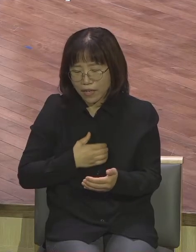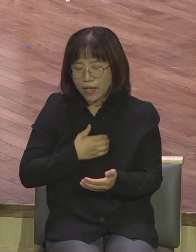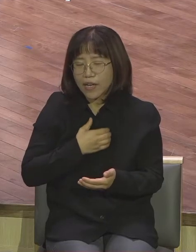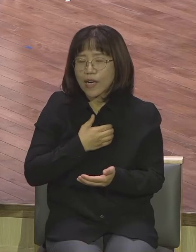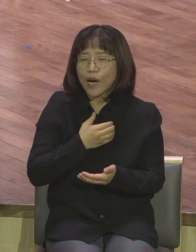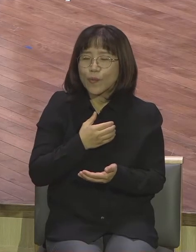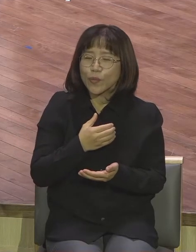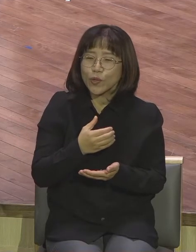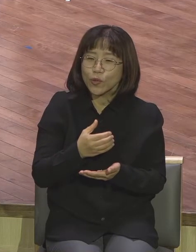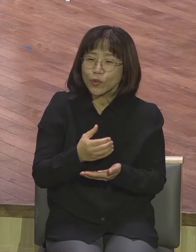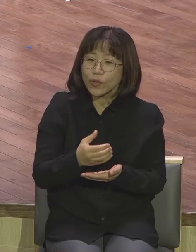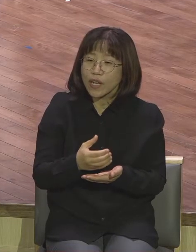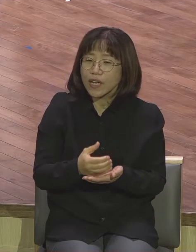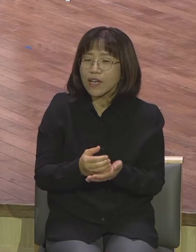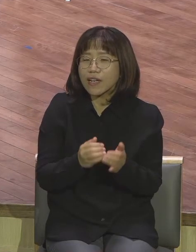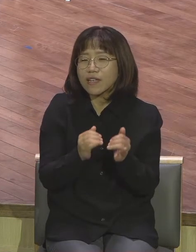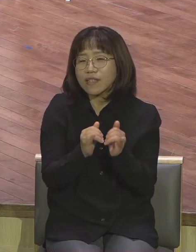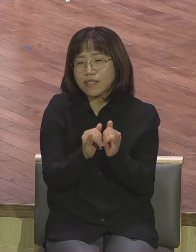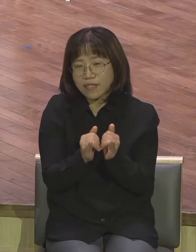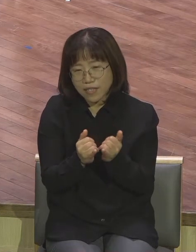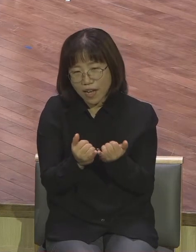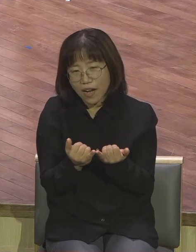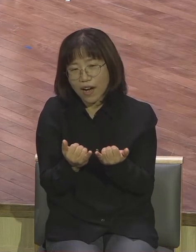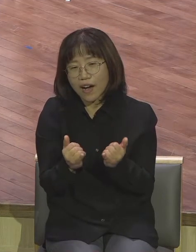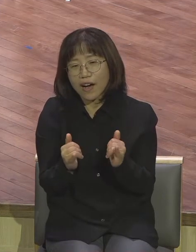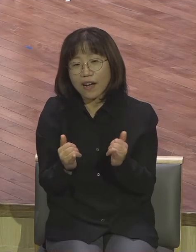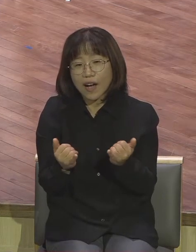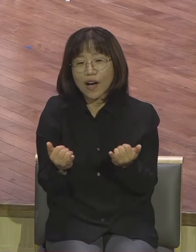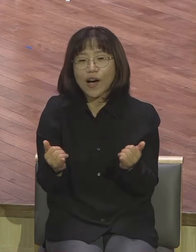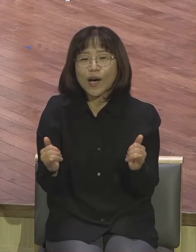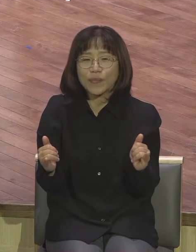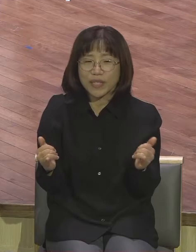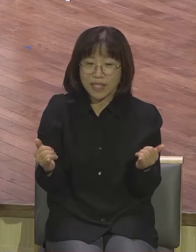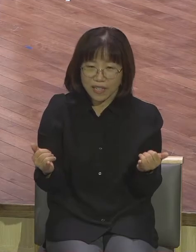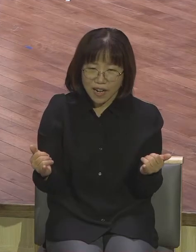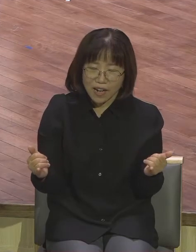감동된 사람이야